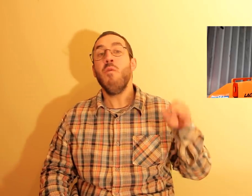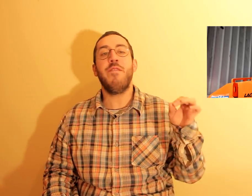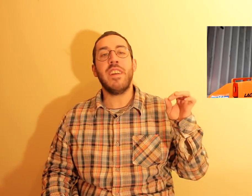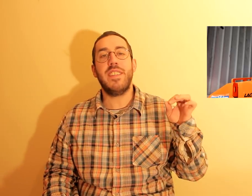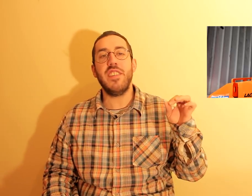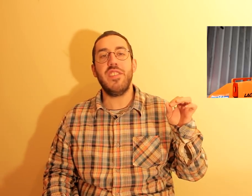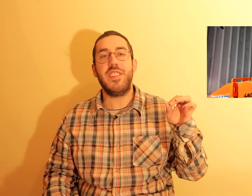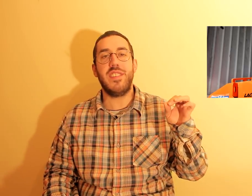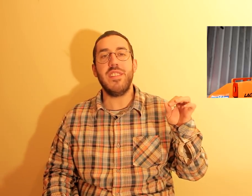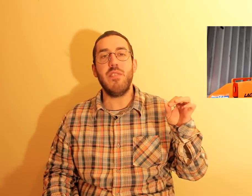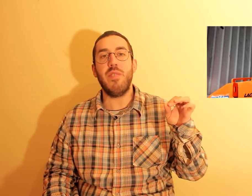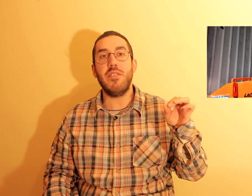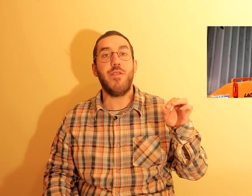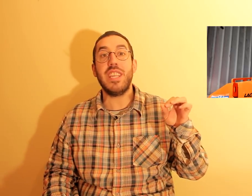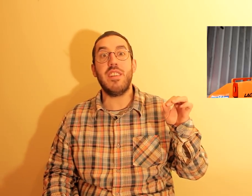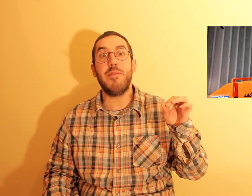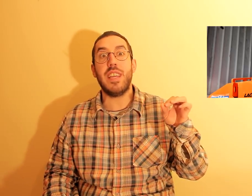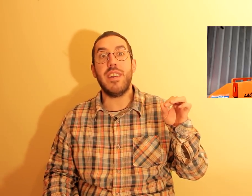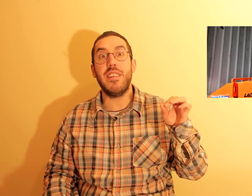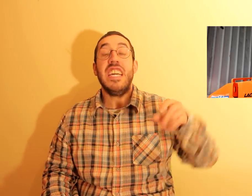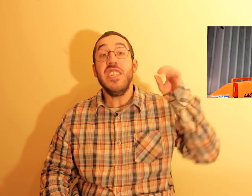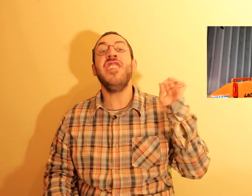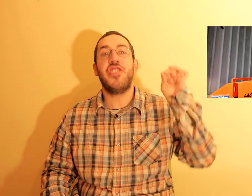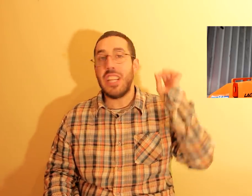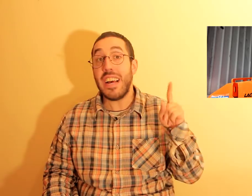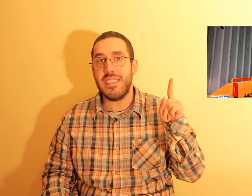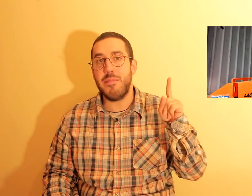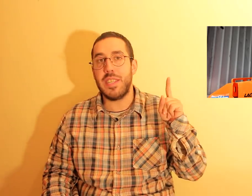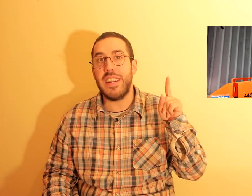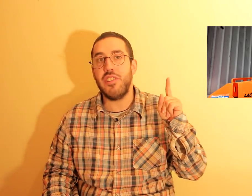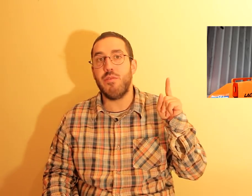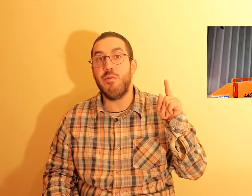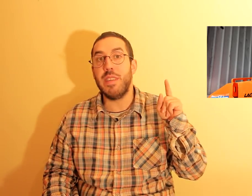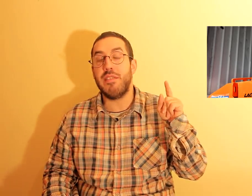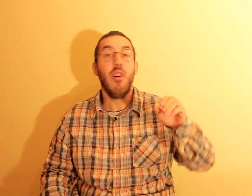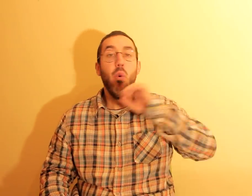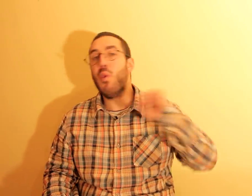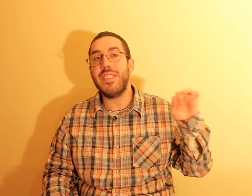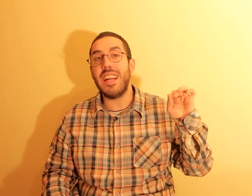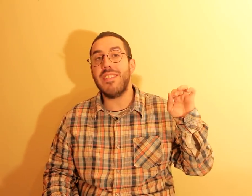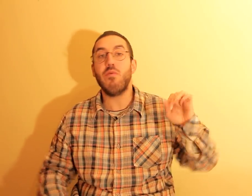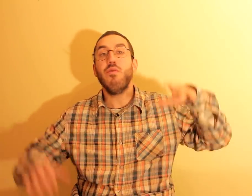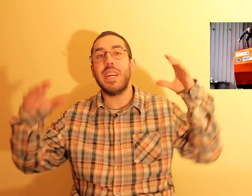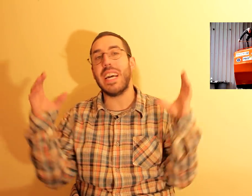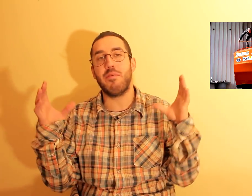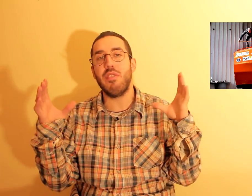um francês de 71 anos, vai atravessar, e está a atravessar, neste momento, o Atlântico numa cápsula